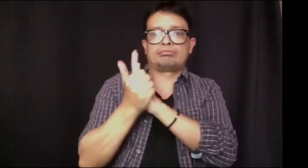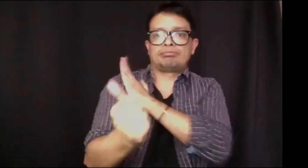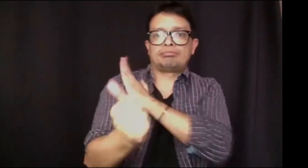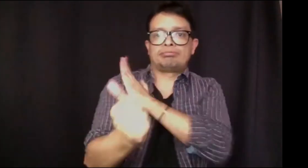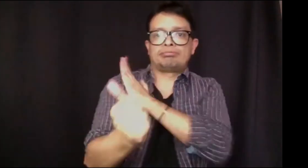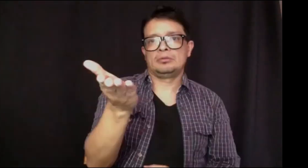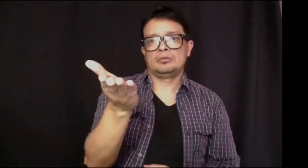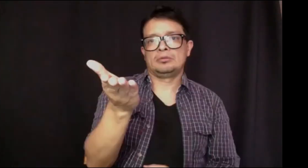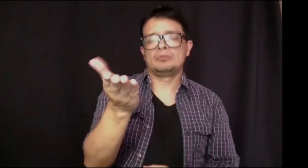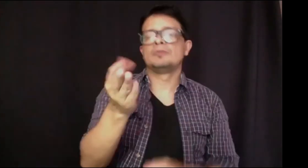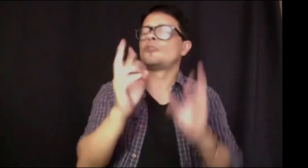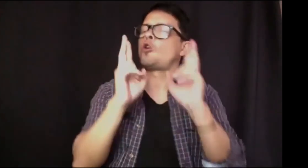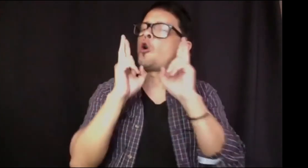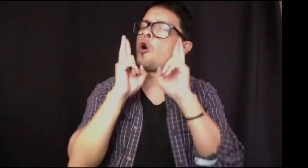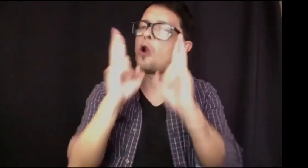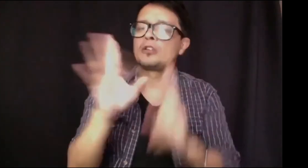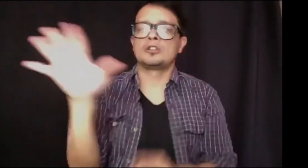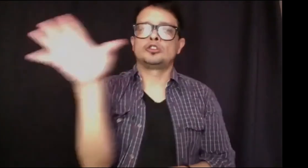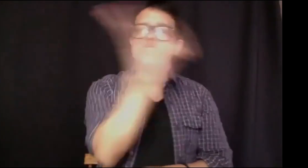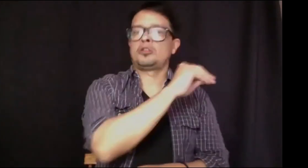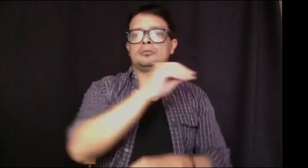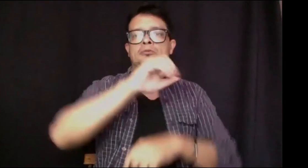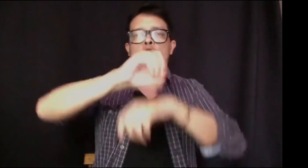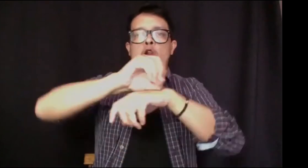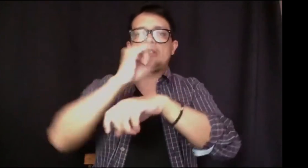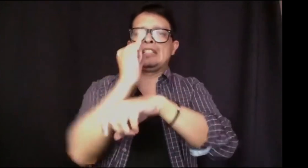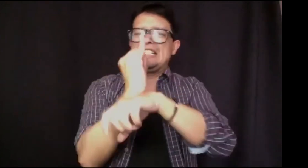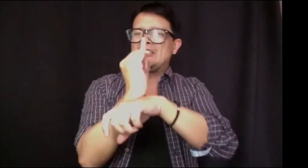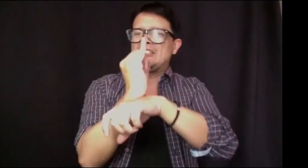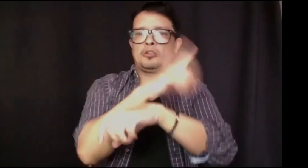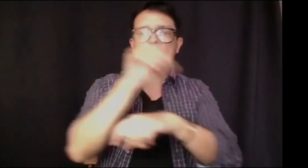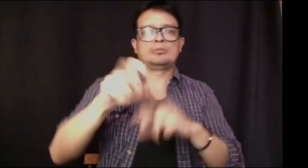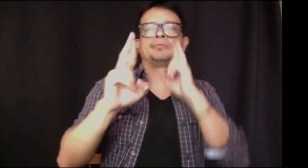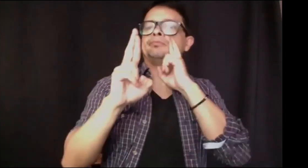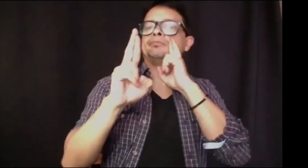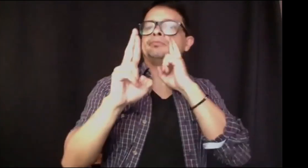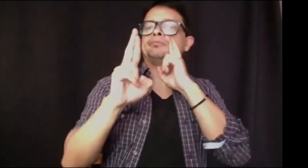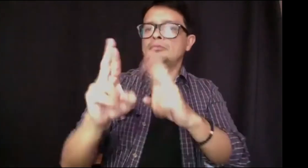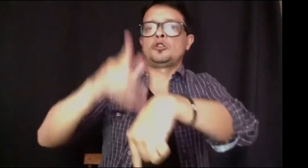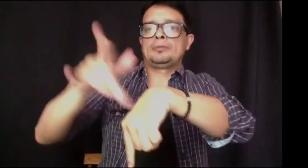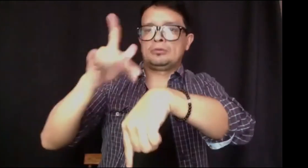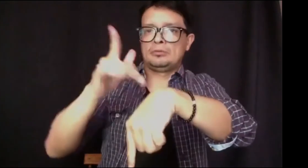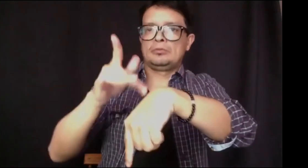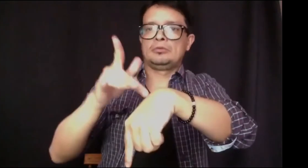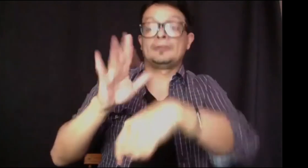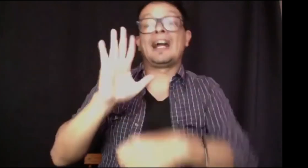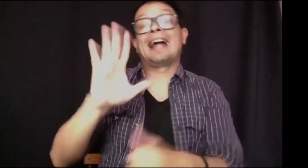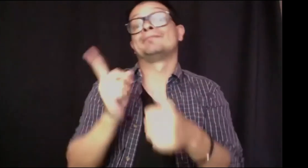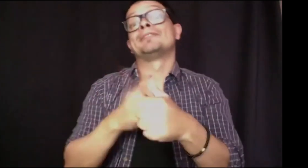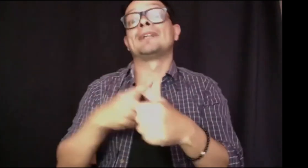me interesa mucho. Él tiene mucho potencial y ojalá todas las entidades, organizaciones, instituciones, ojalá